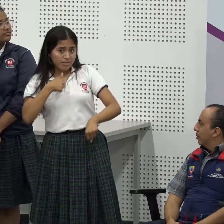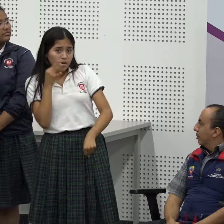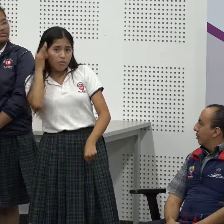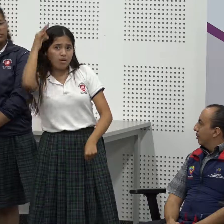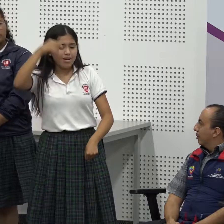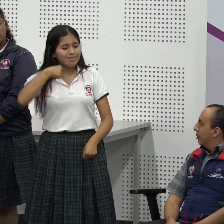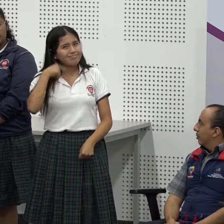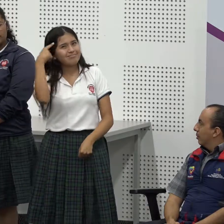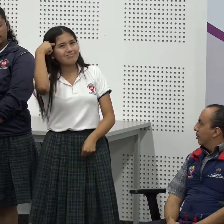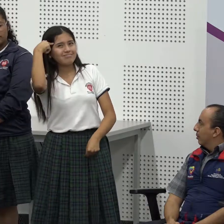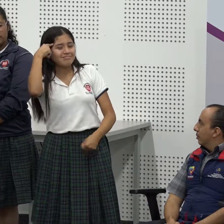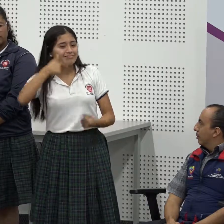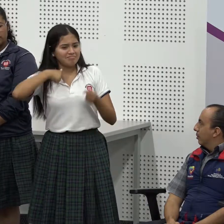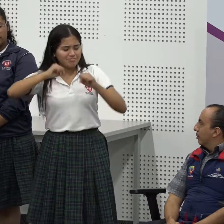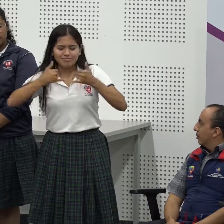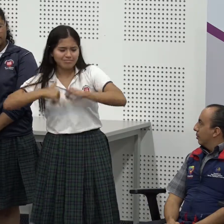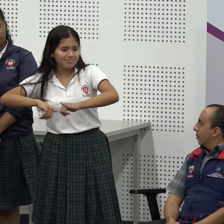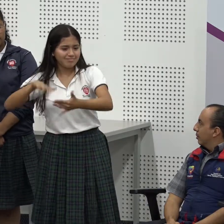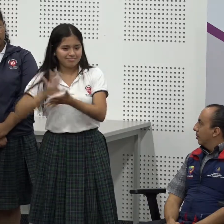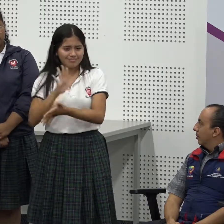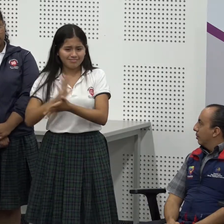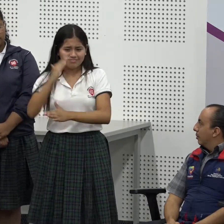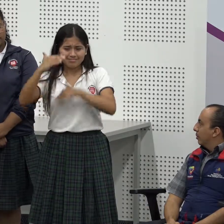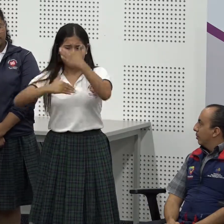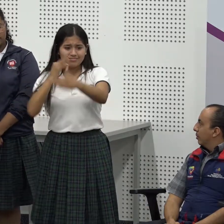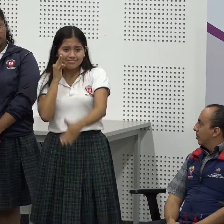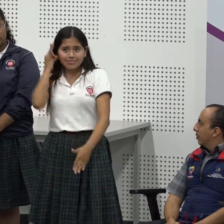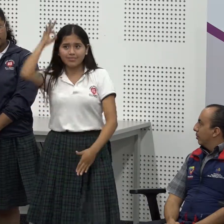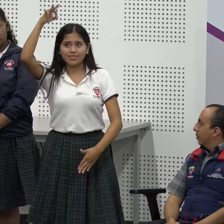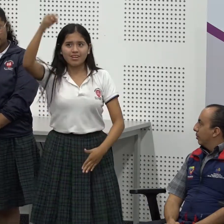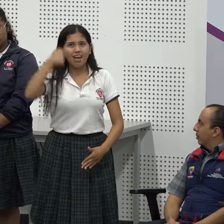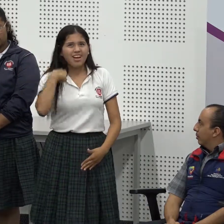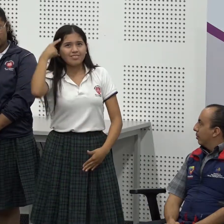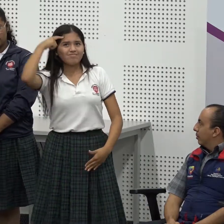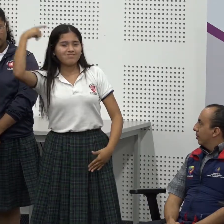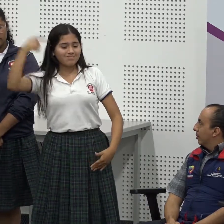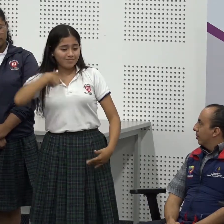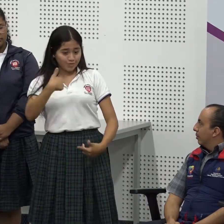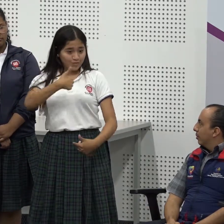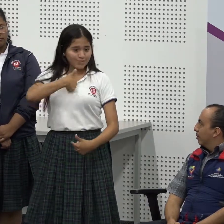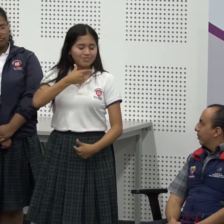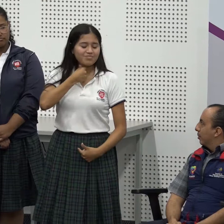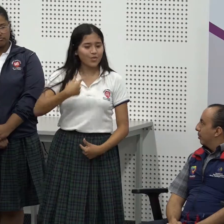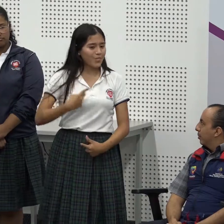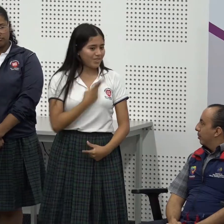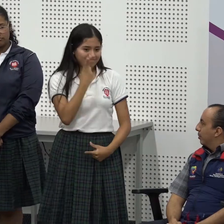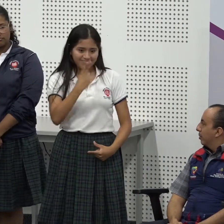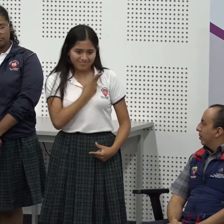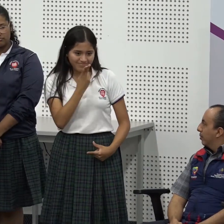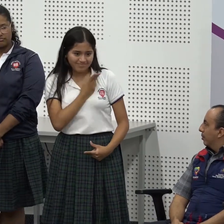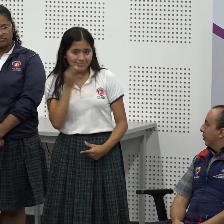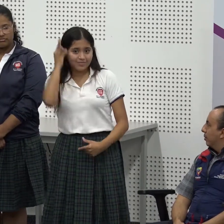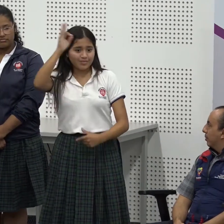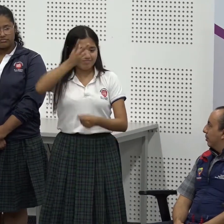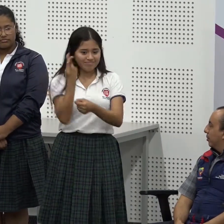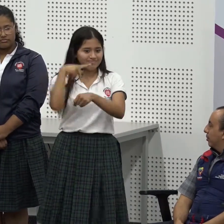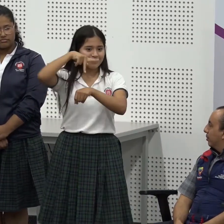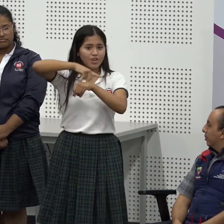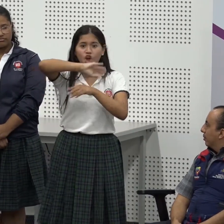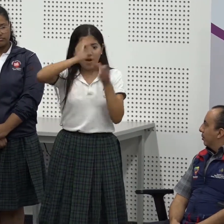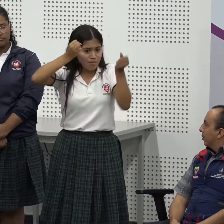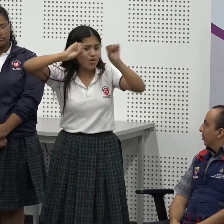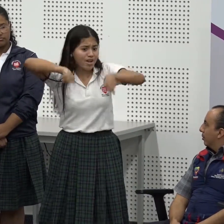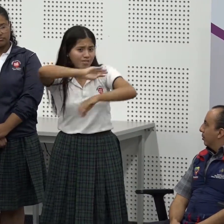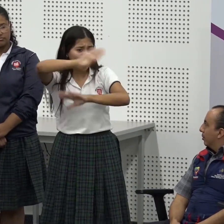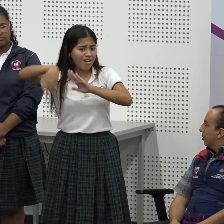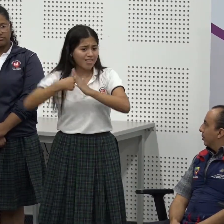poder expresar ese deseo a futuro yo pienso seguir estudiando mis sueños es seguir la universidad